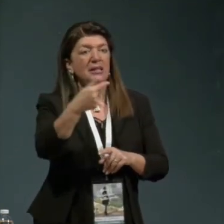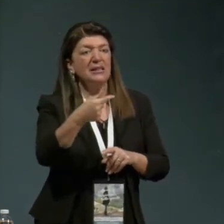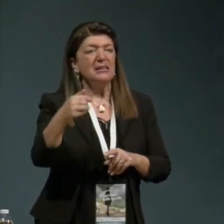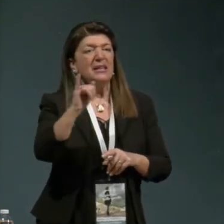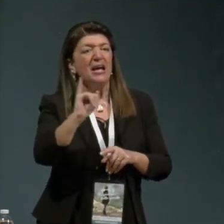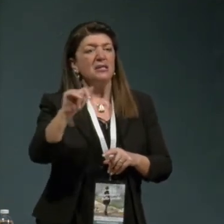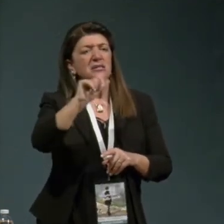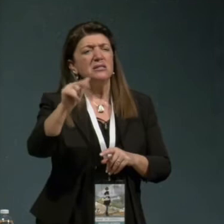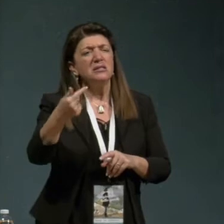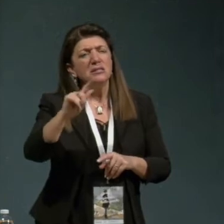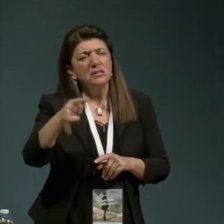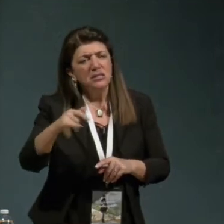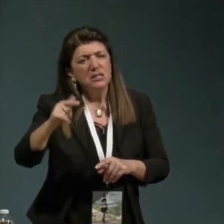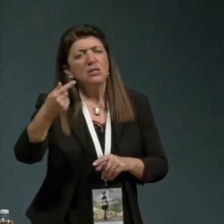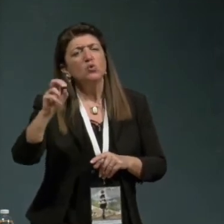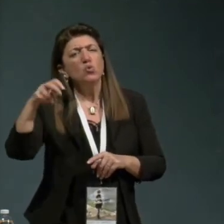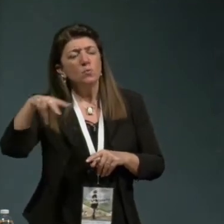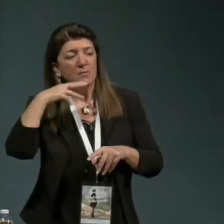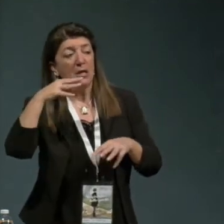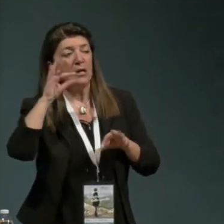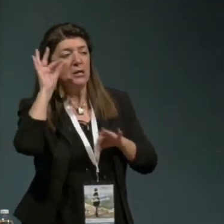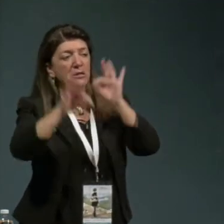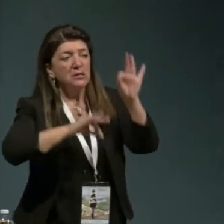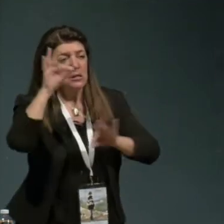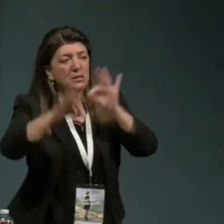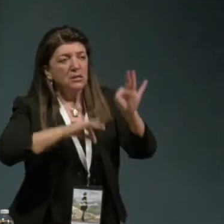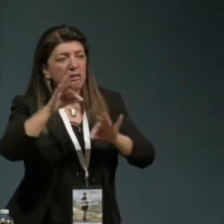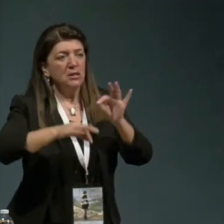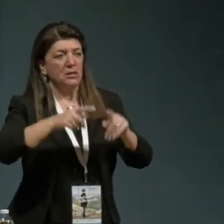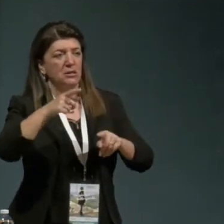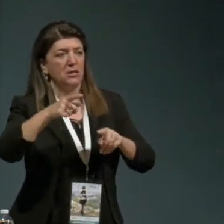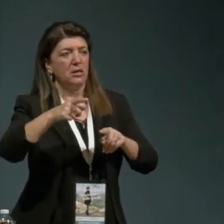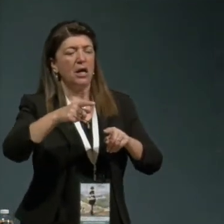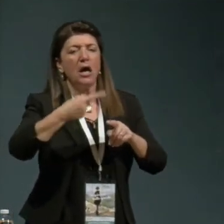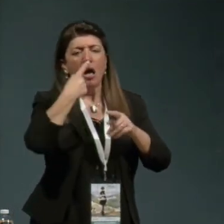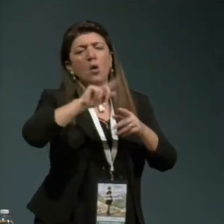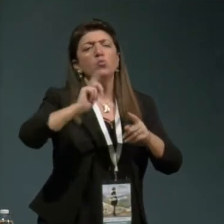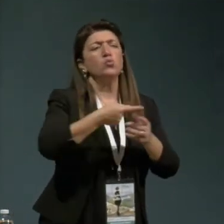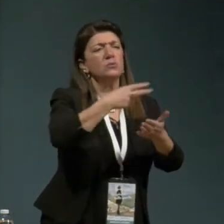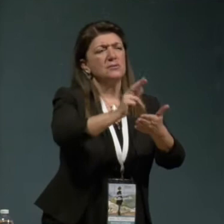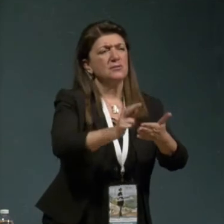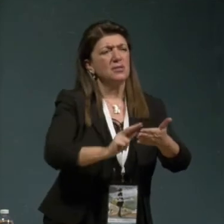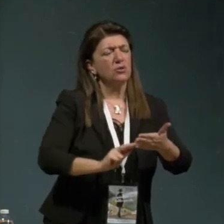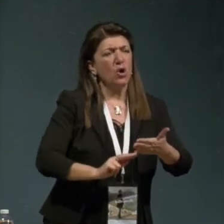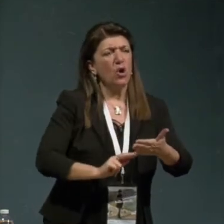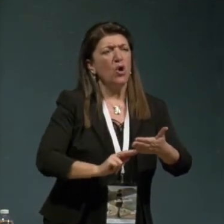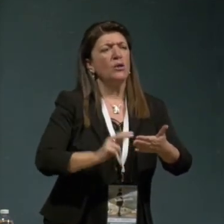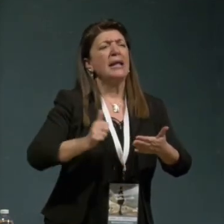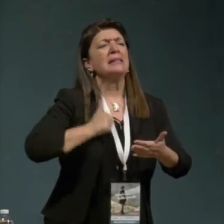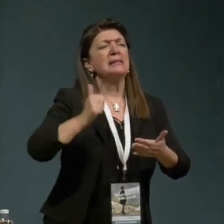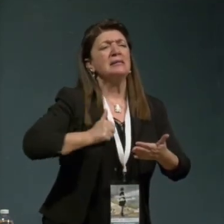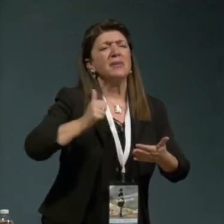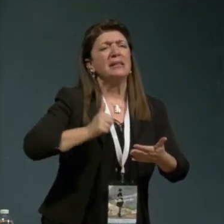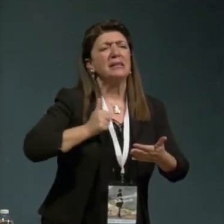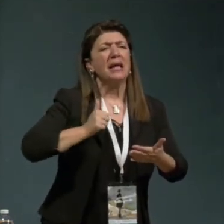critica di Sogenicin e di tutti scrittori indipendenti